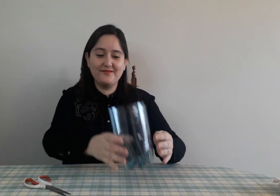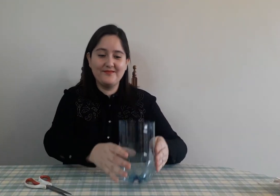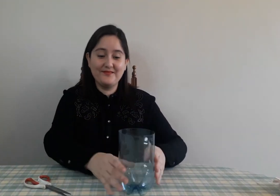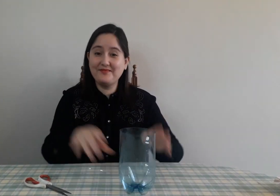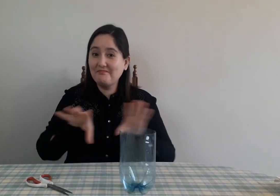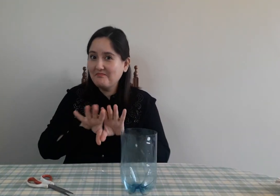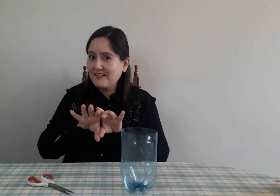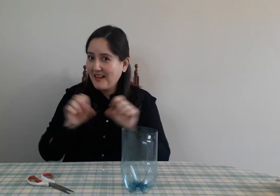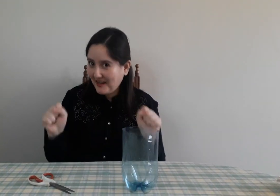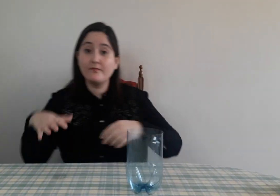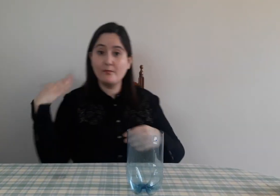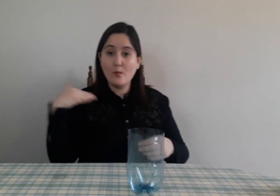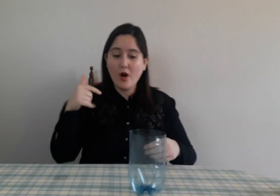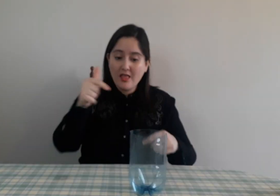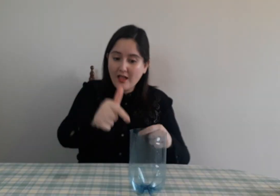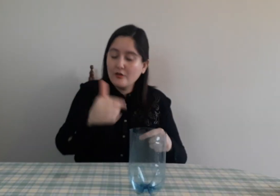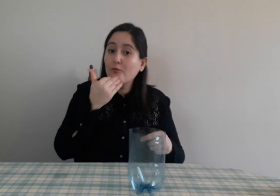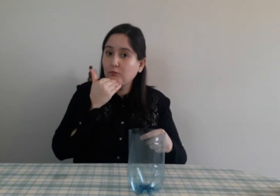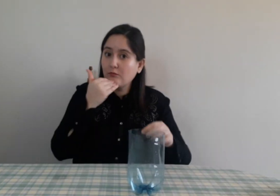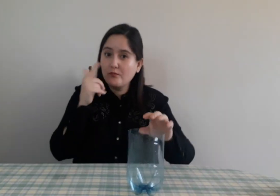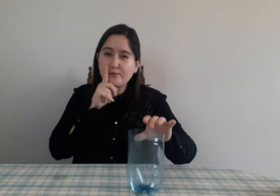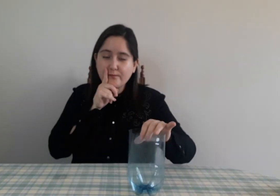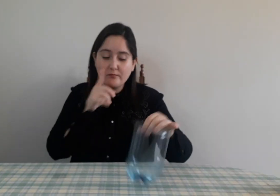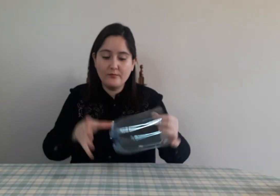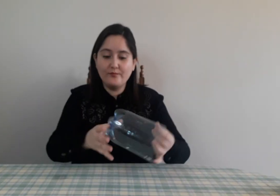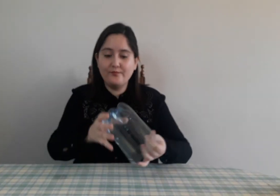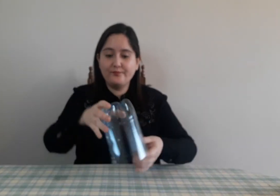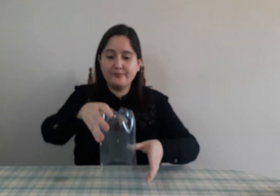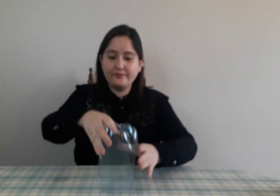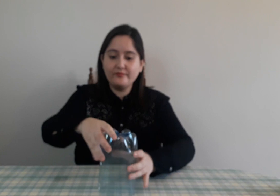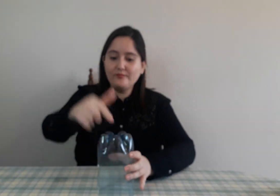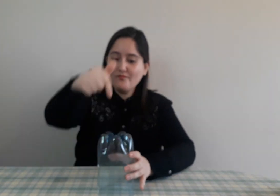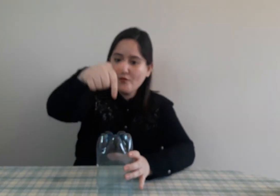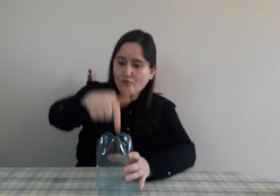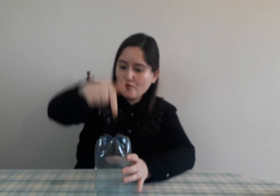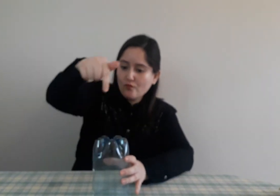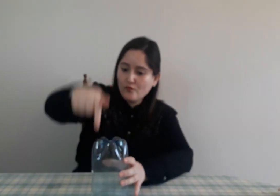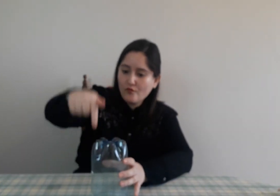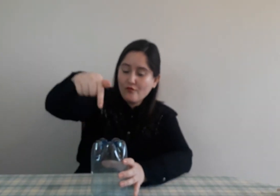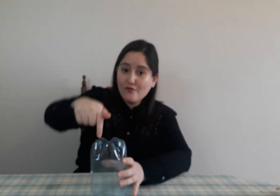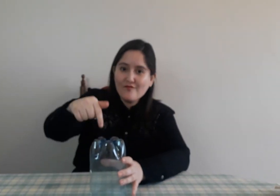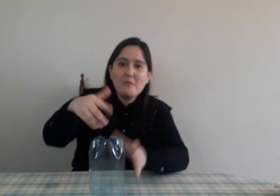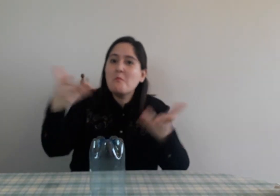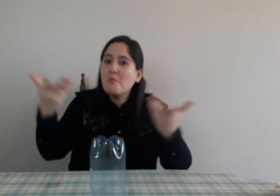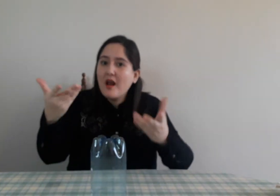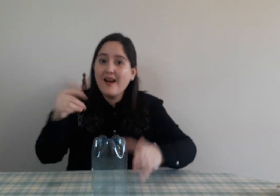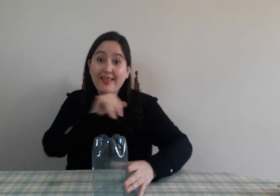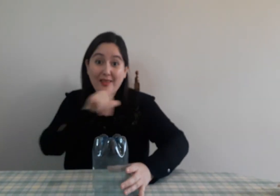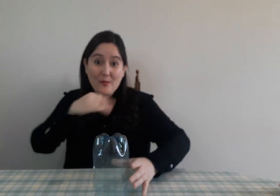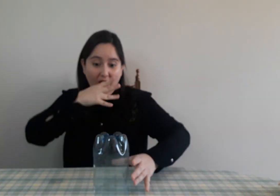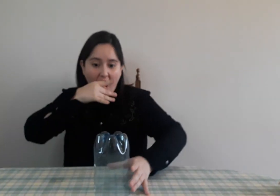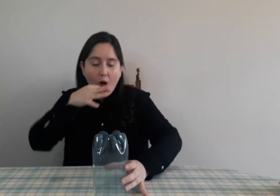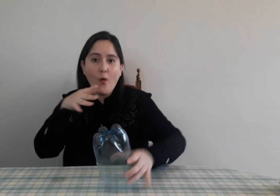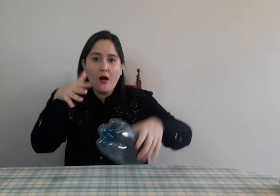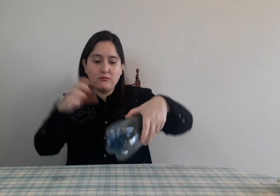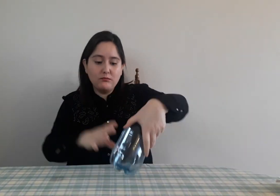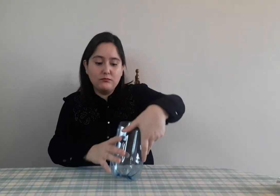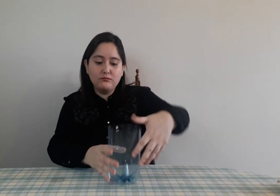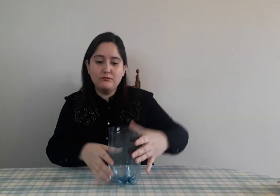Y ahí está, y listo. También es importante que la botella de la parte de abajo tenga orificios. Para que después, cuando echemos el agua,